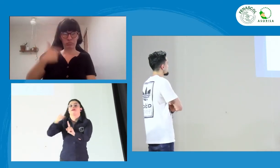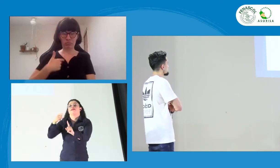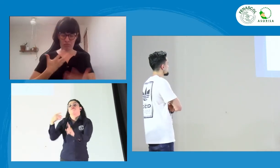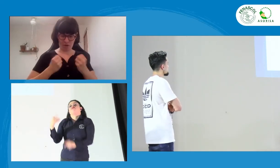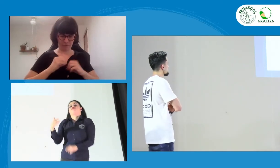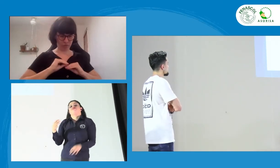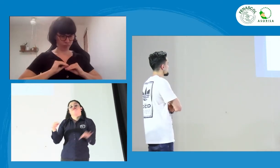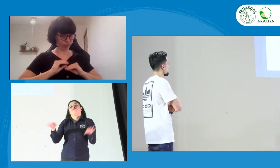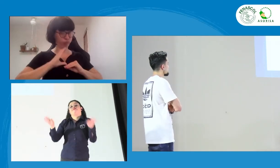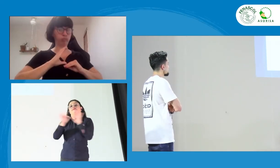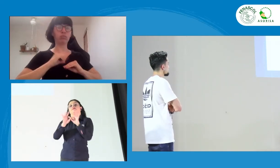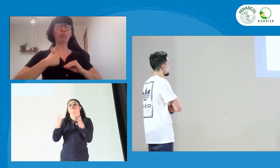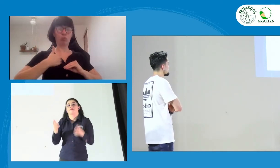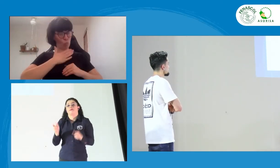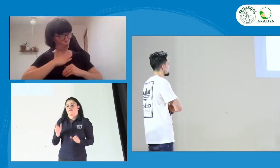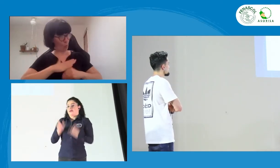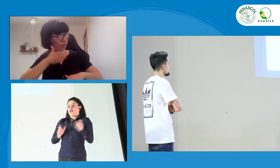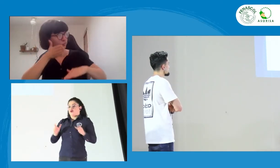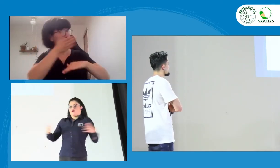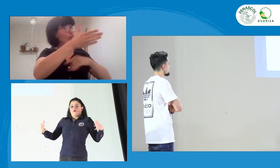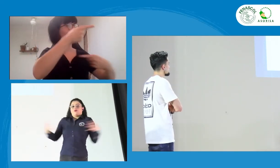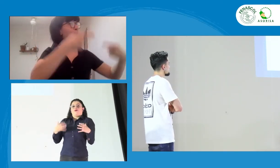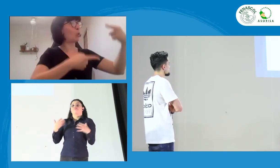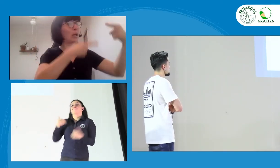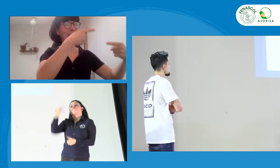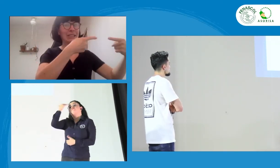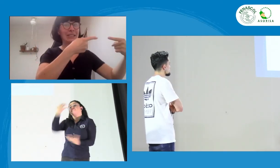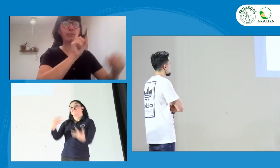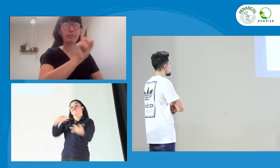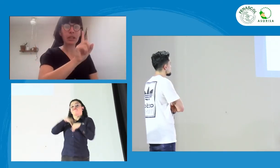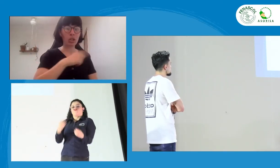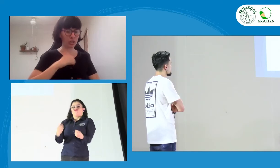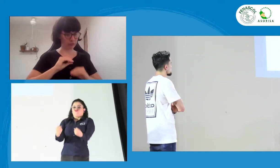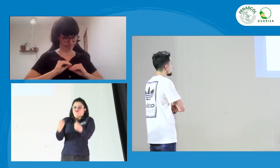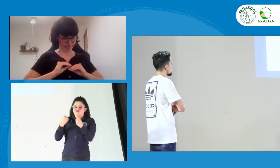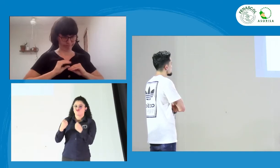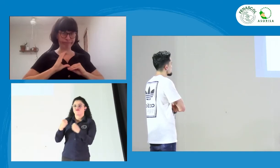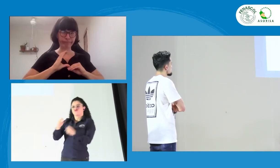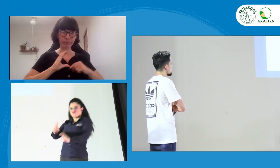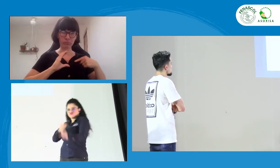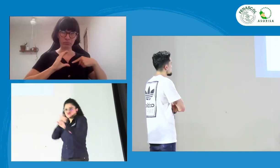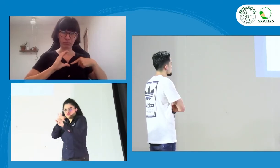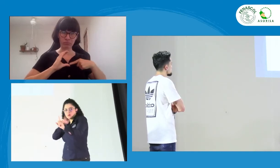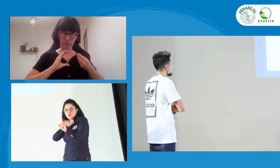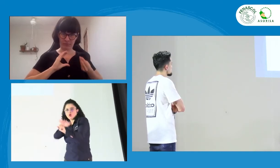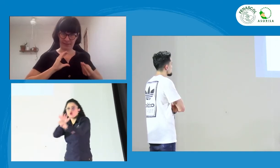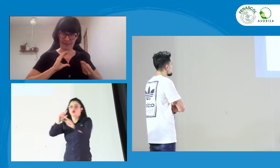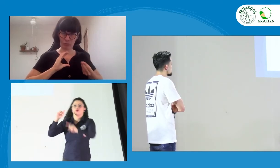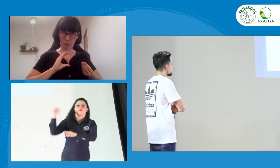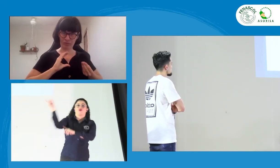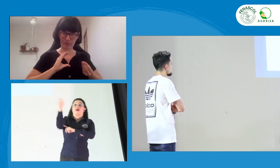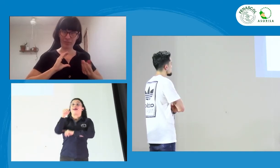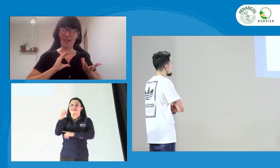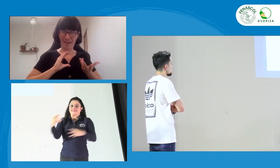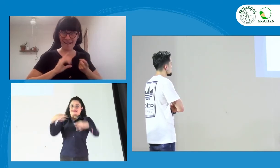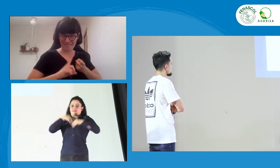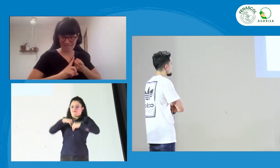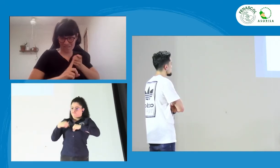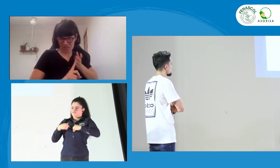está la política y la persona ya se siente con la capacidad de estar en la política, pues, bueno, hay